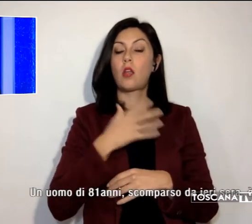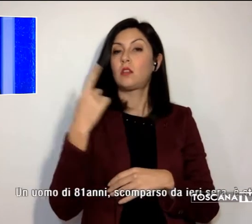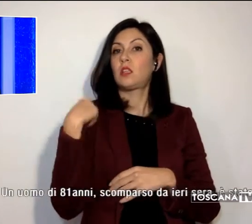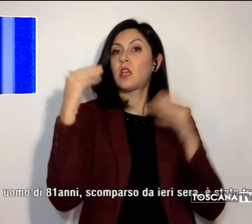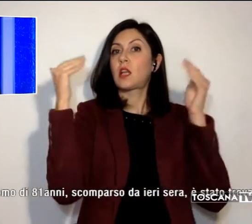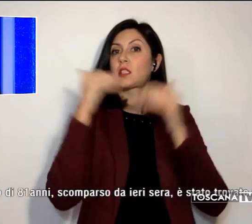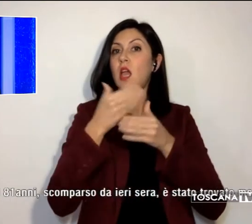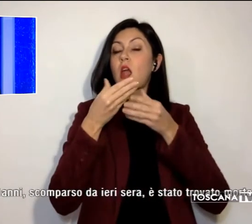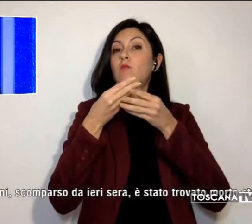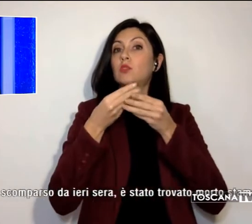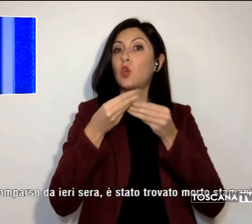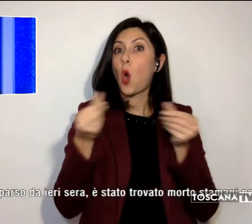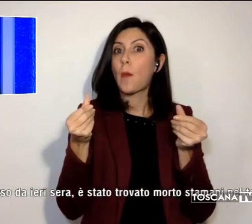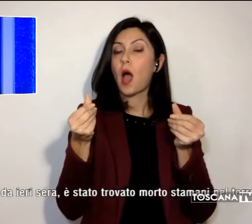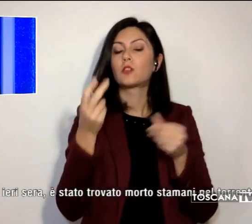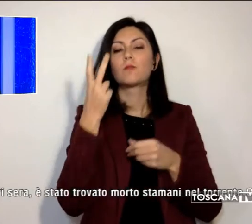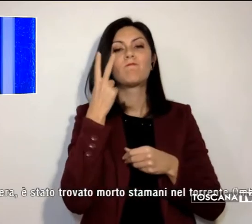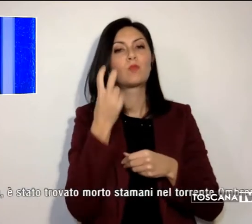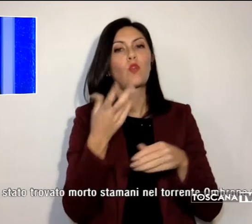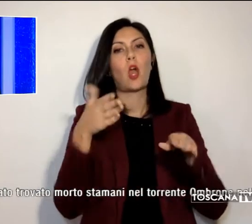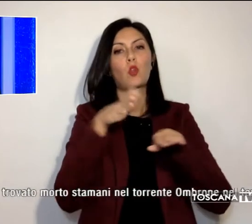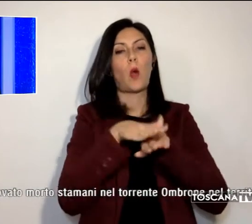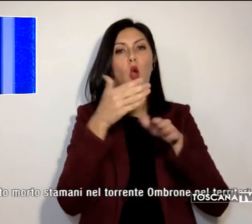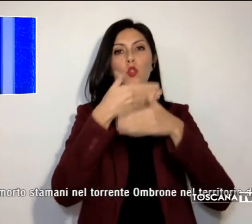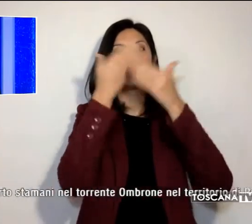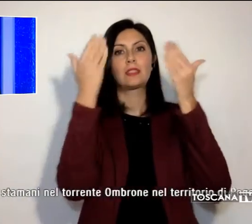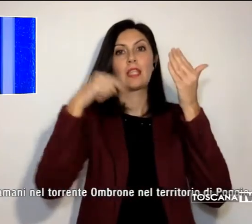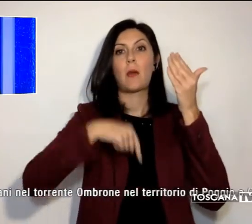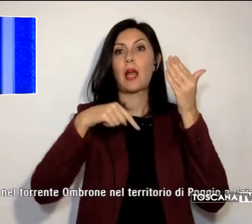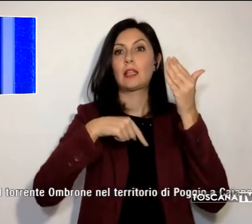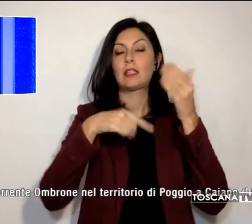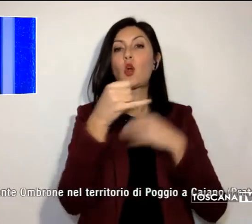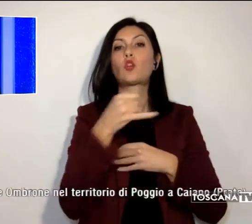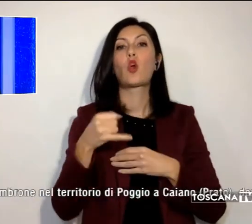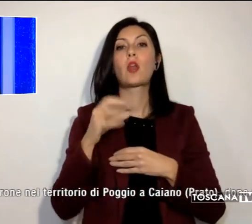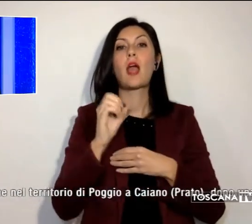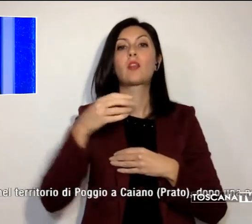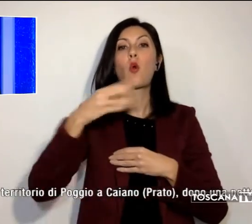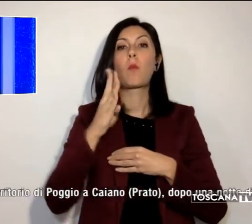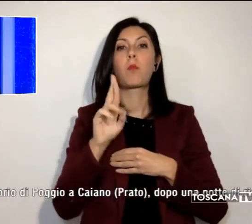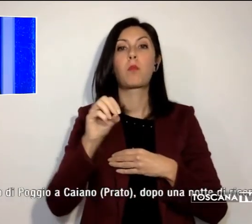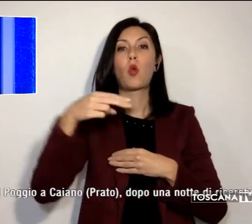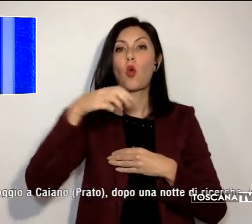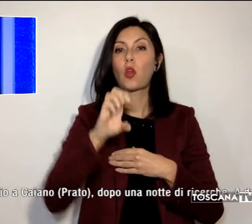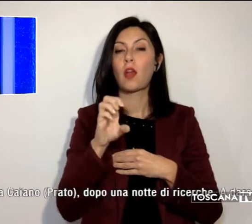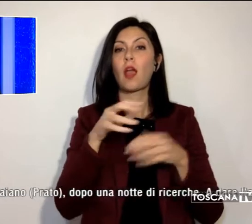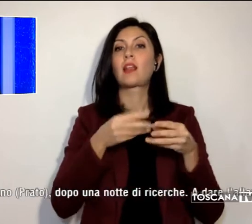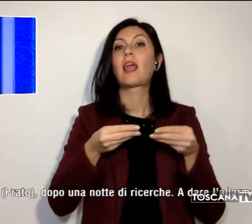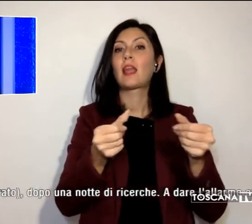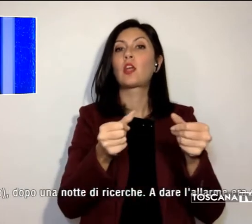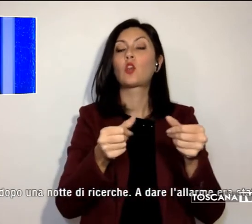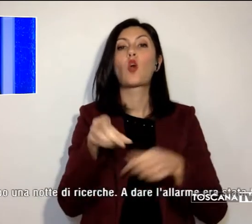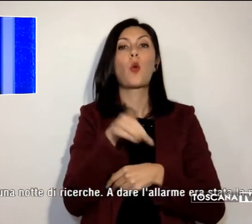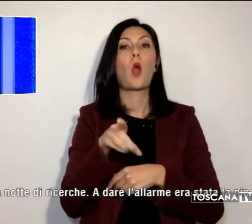è stato trovato morto stamani nel torrente Ombrone, nel territorio di Poggio Accaiano, in